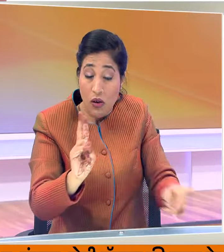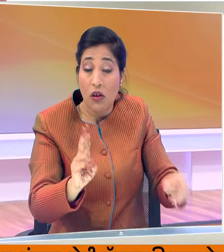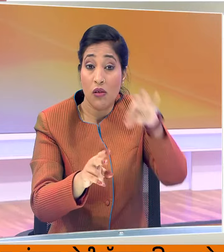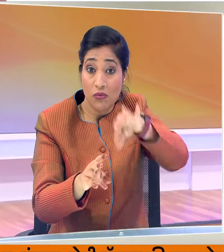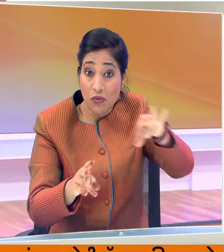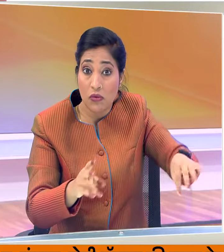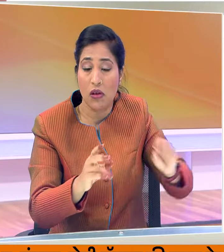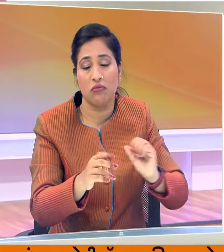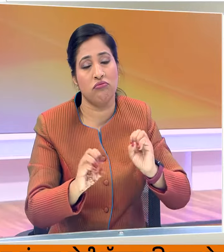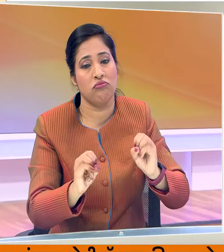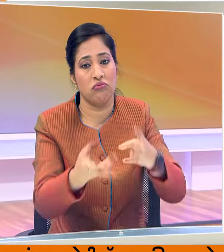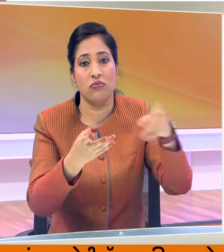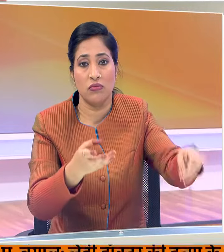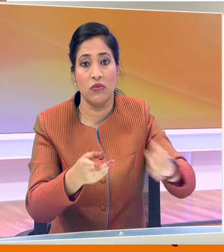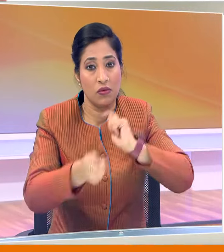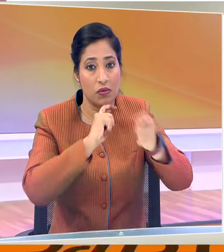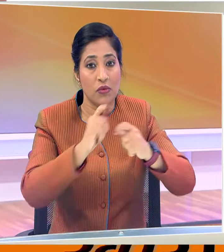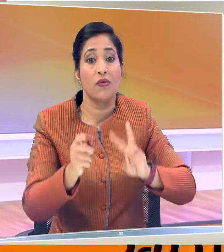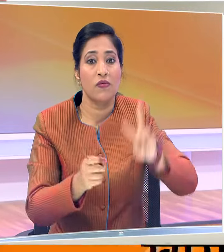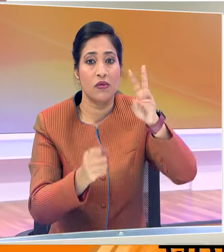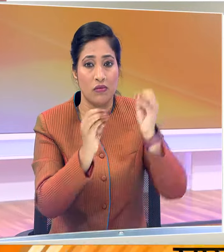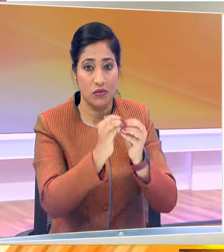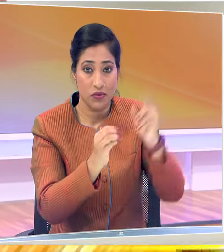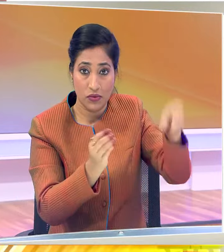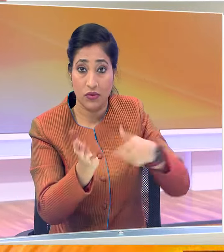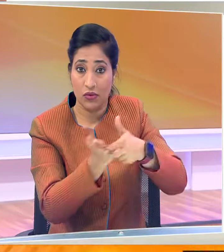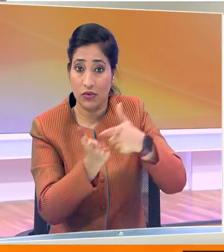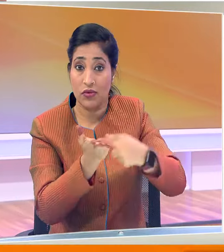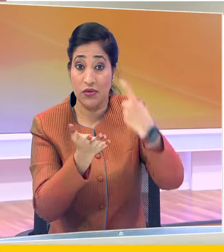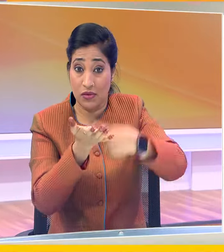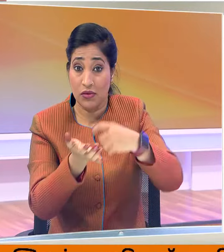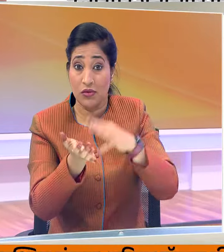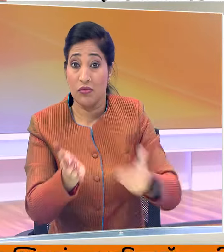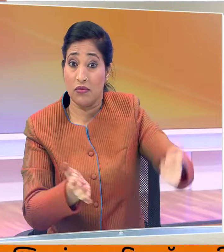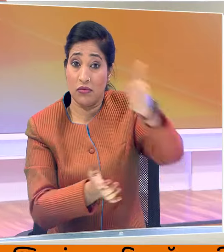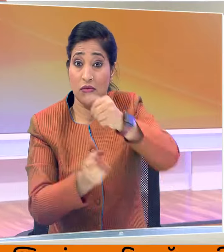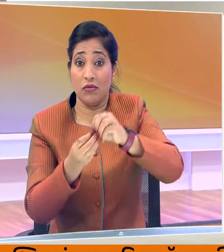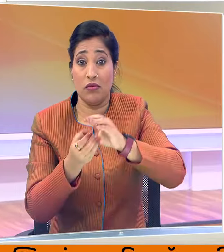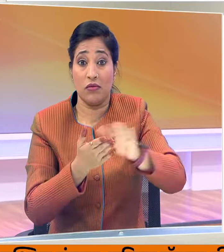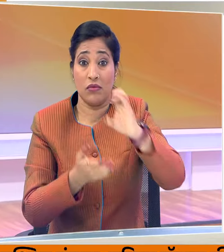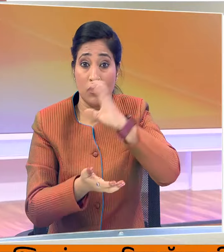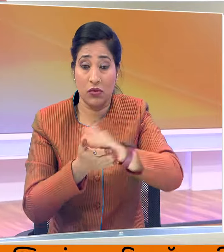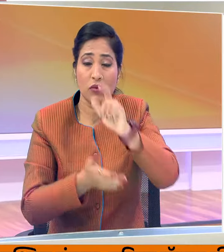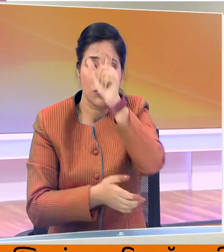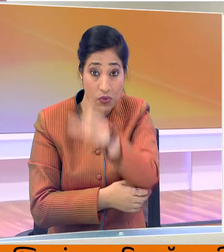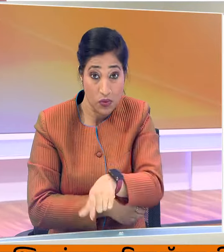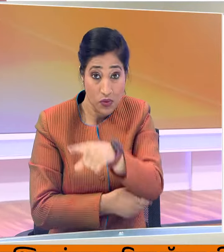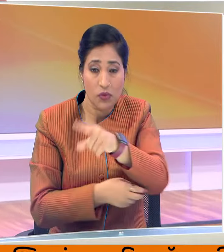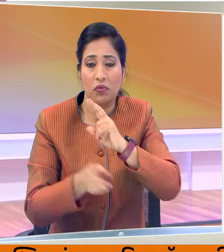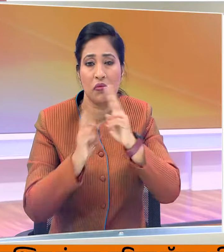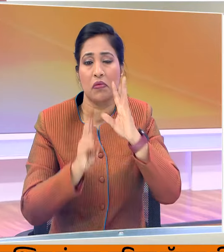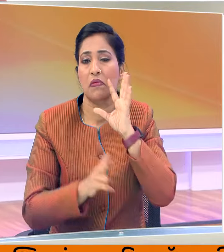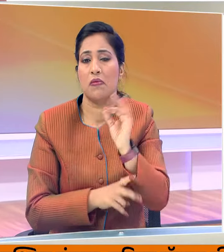वाँके पर हमारे समवादाता विशाल बैरिस्टों ने कृशी राज्य मंत्री भागीरज चौधरी से खास बात्स्यूत की